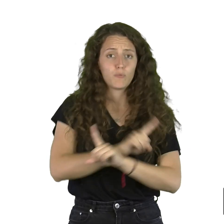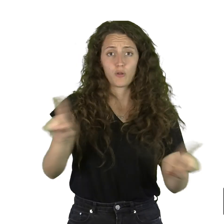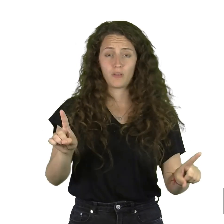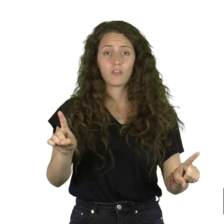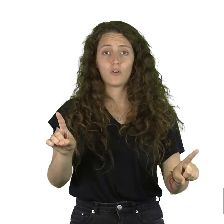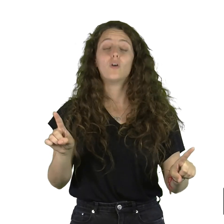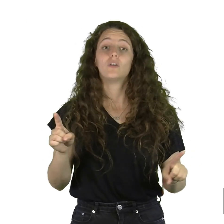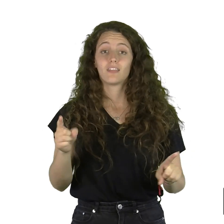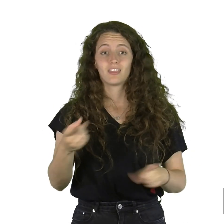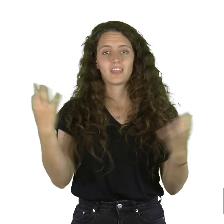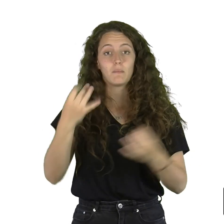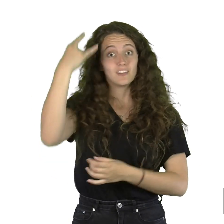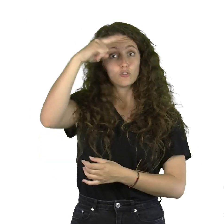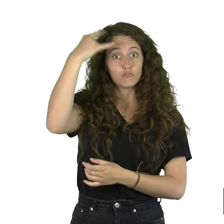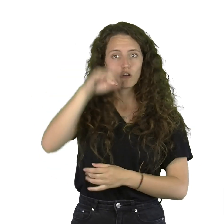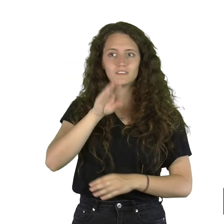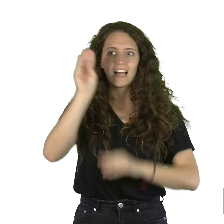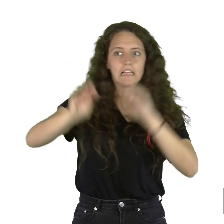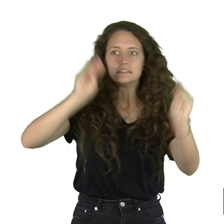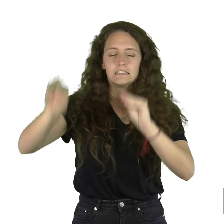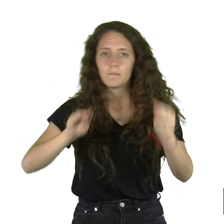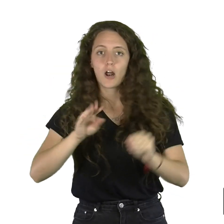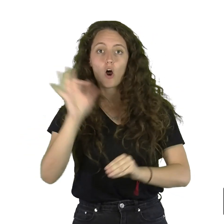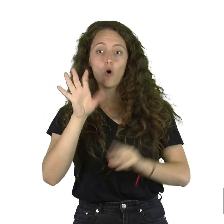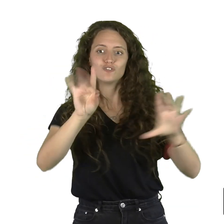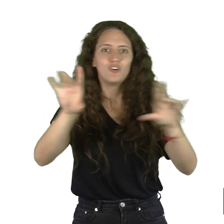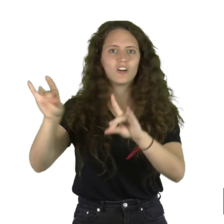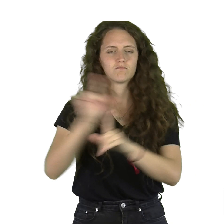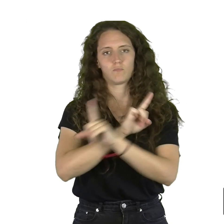se ha de citar a los toros, llamar su atención o tocarlos